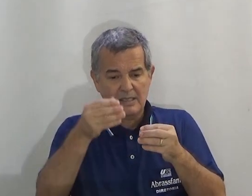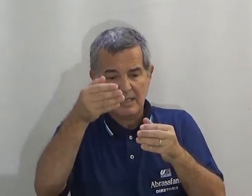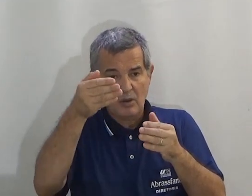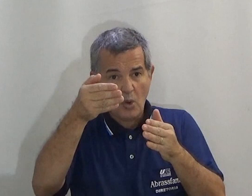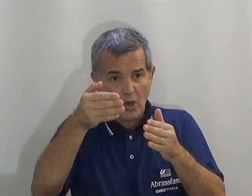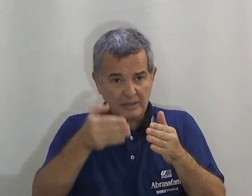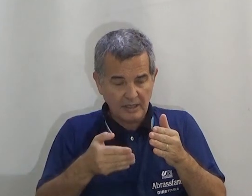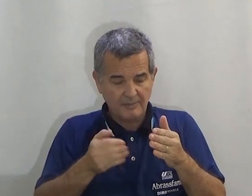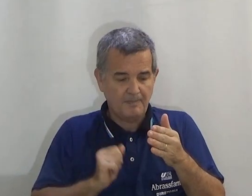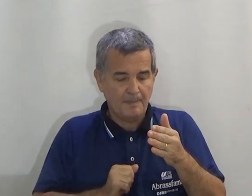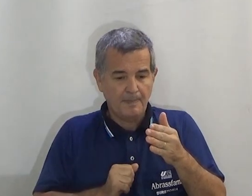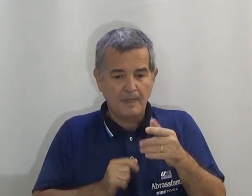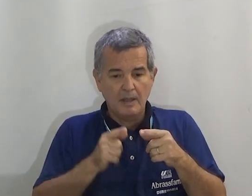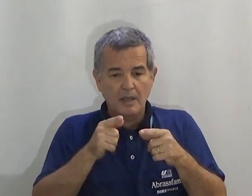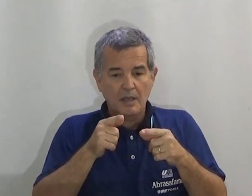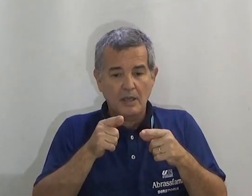esta ordem.